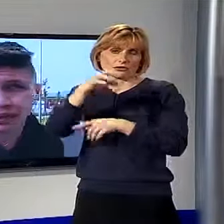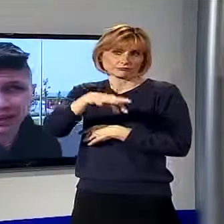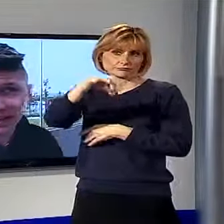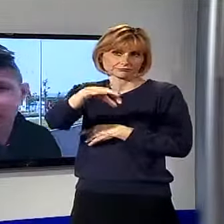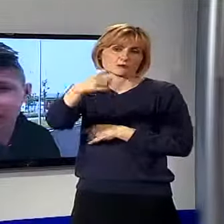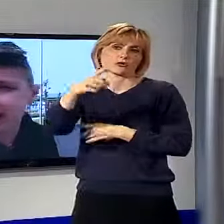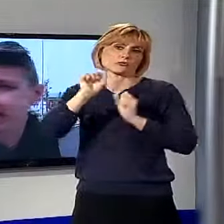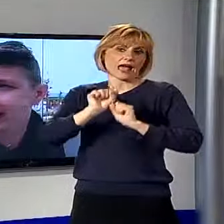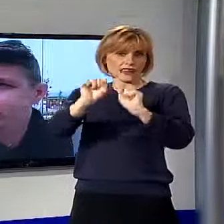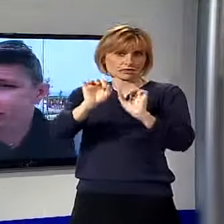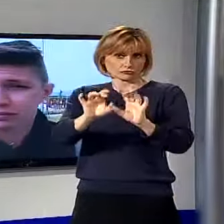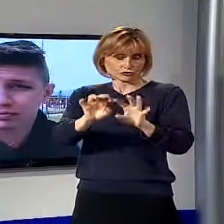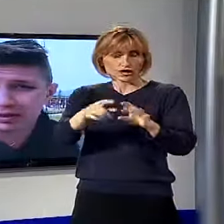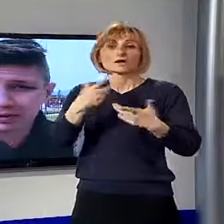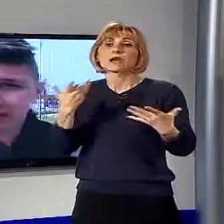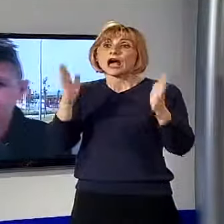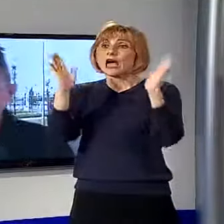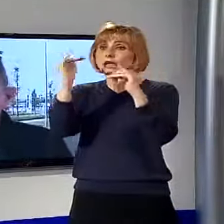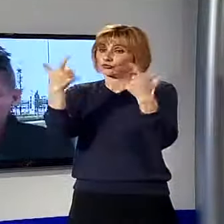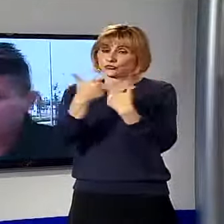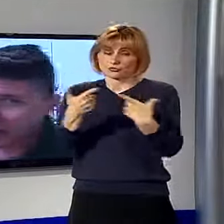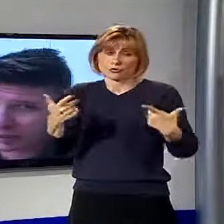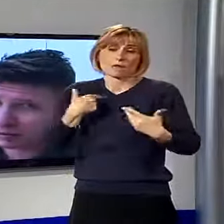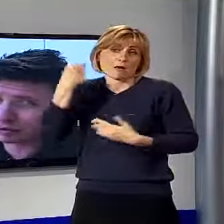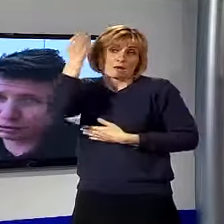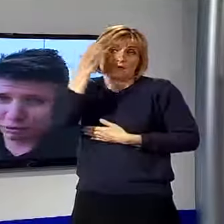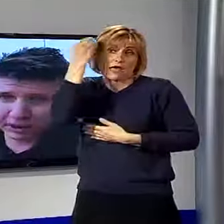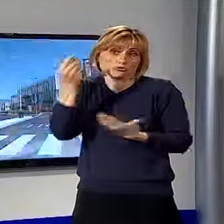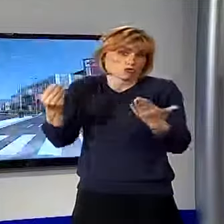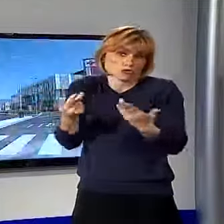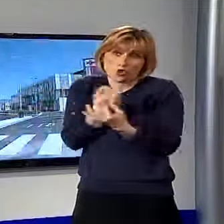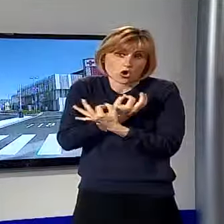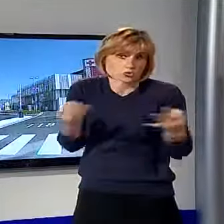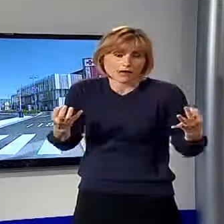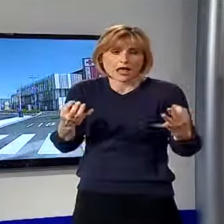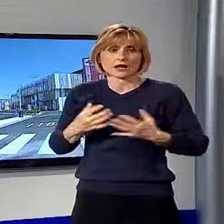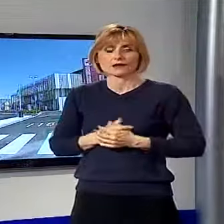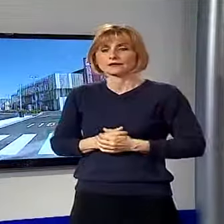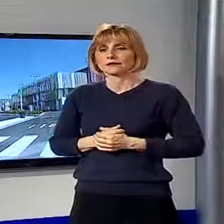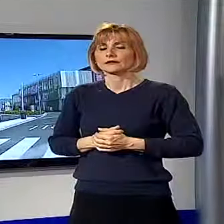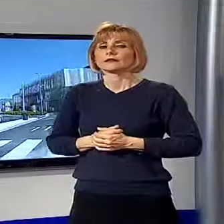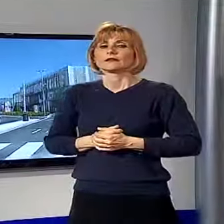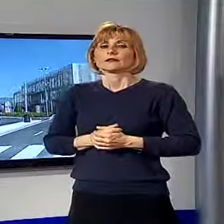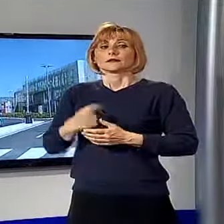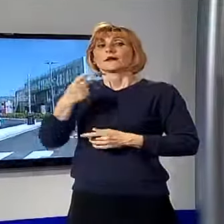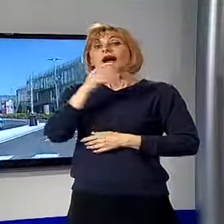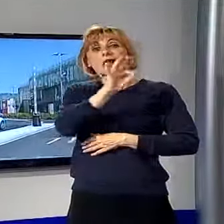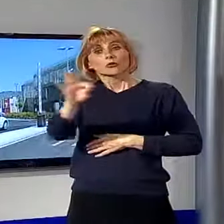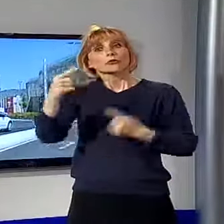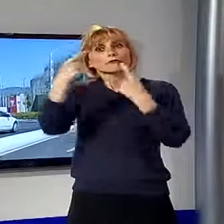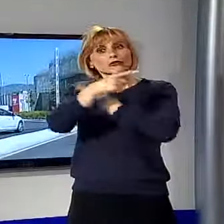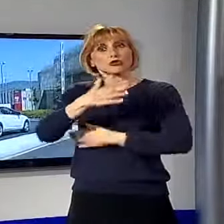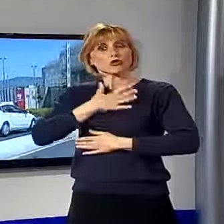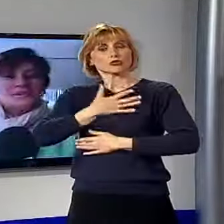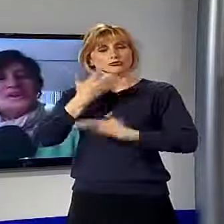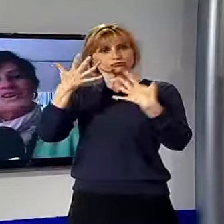un'allergia e non c'era il cartello. Comunque, insomma, penso che sia il rodaggio normale della nuova struttura. Ma c'è anche chi, meno male, è rimasto subito contento della nuova